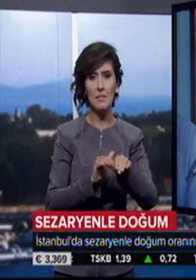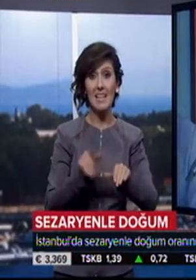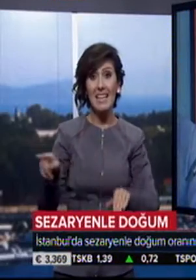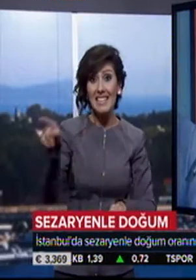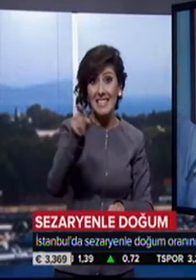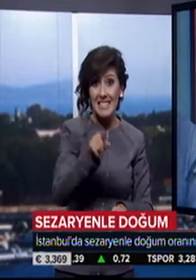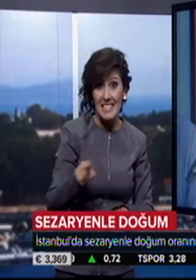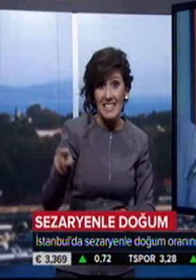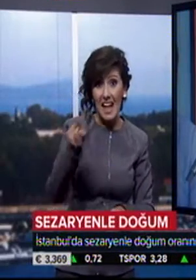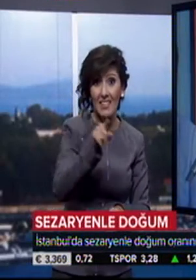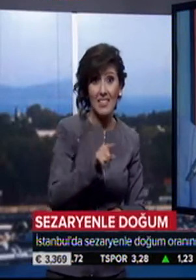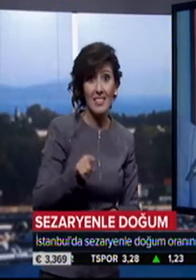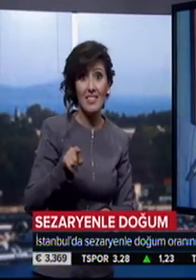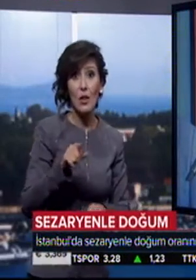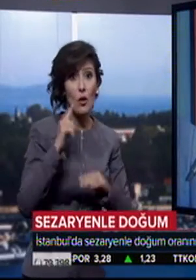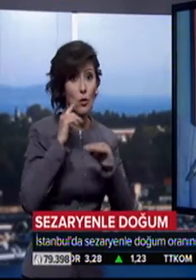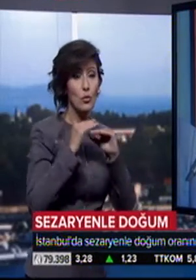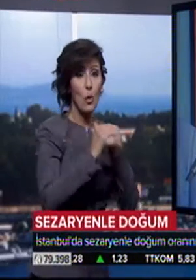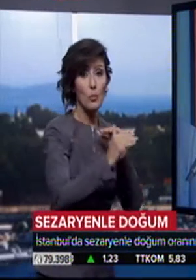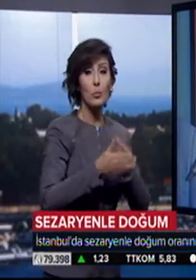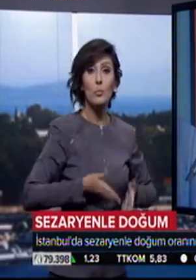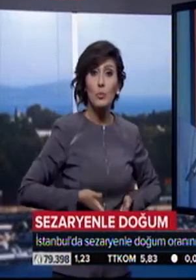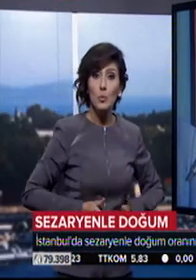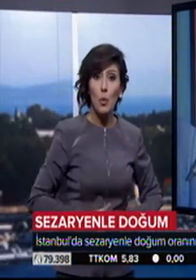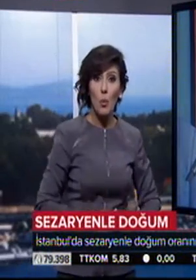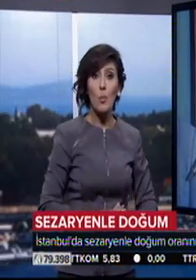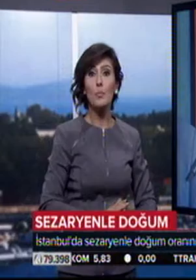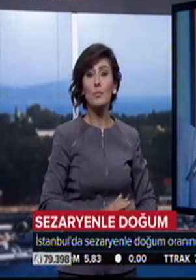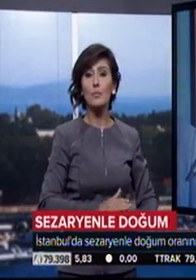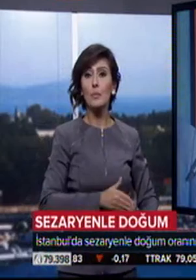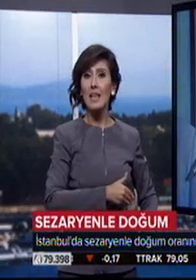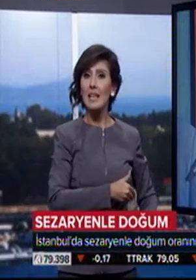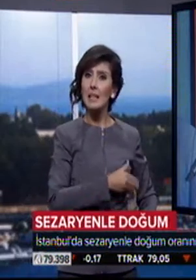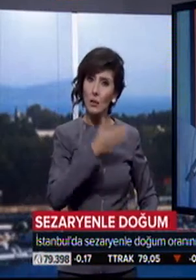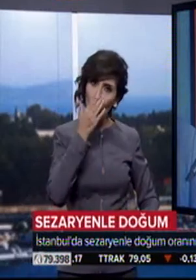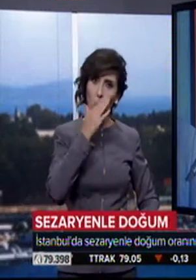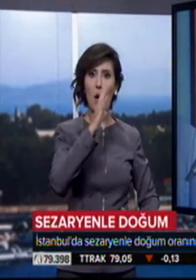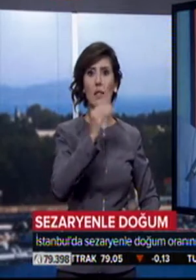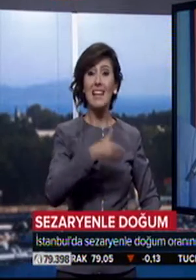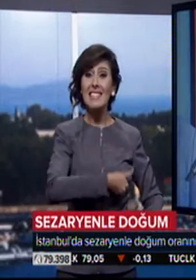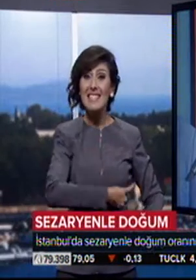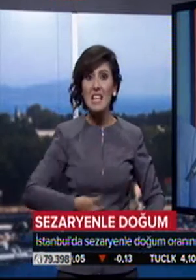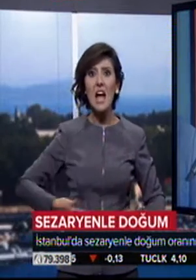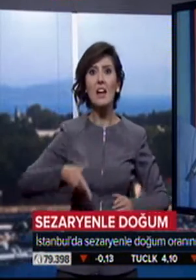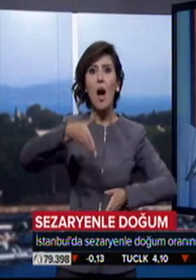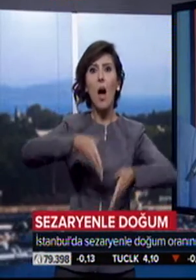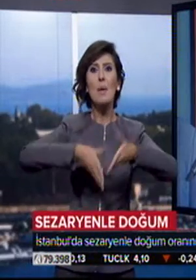toplumun doğumun fizyolojik olduğunu, primer sezaryenin bir cerrahi müdahale olduğunu topluma anlatmanızı